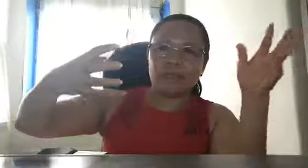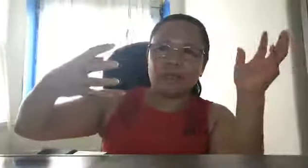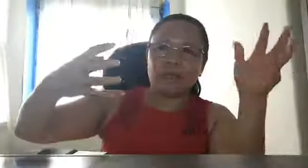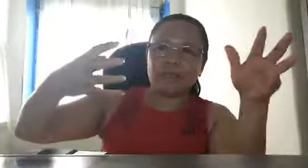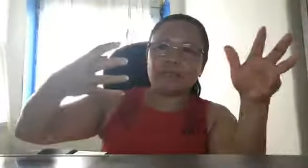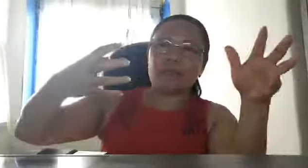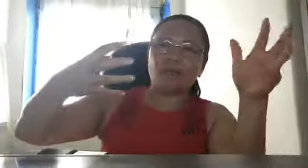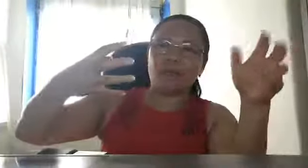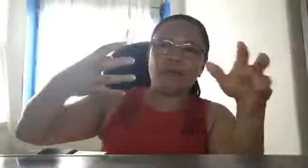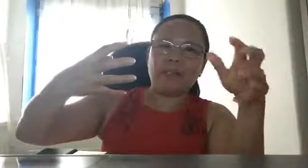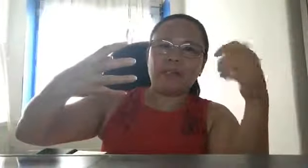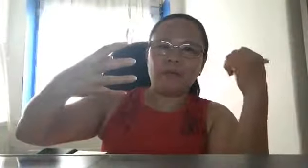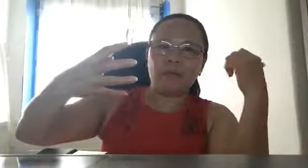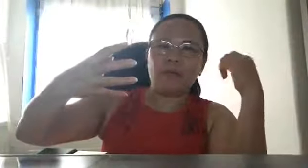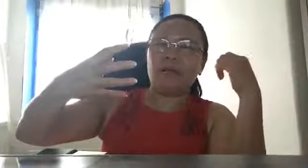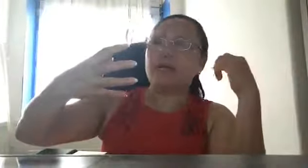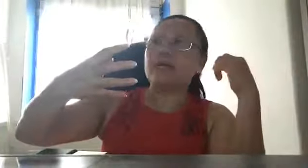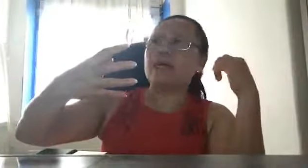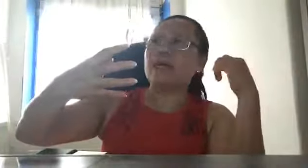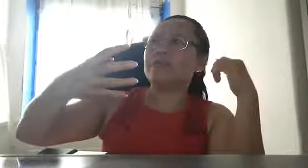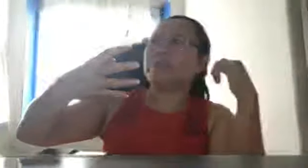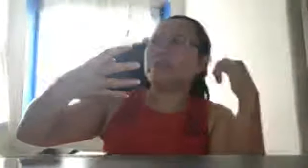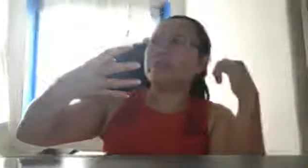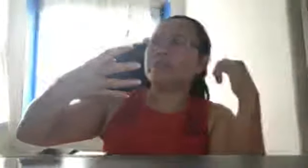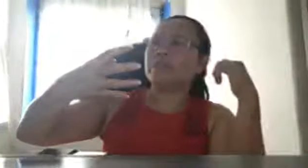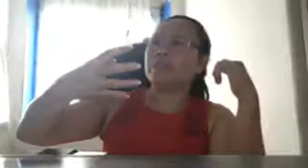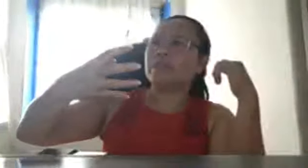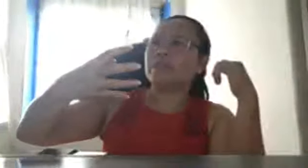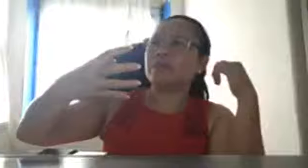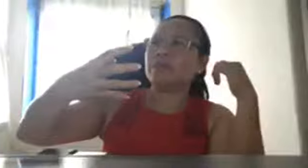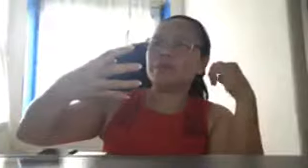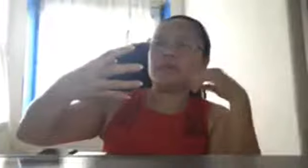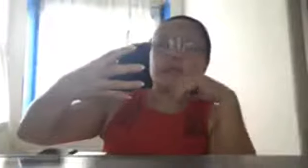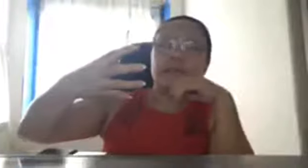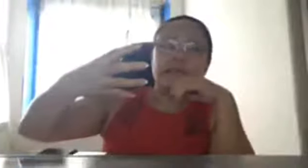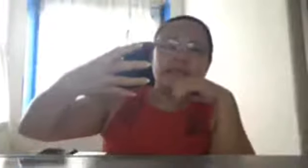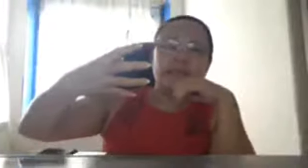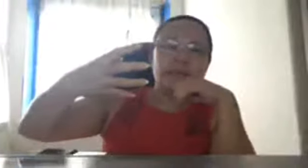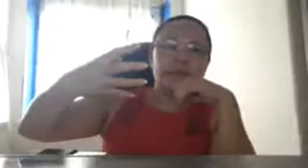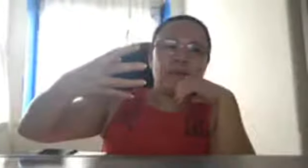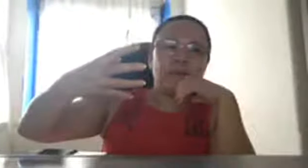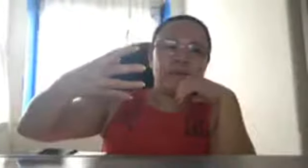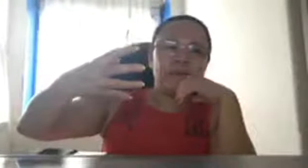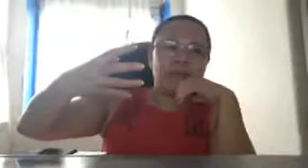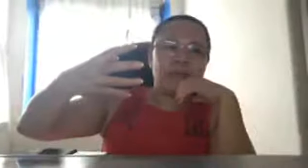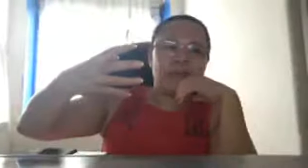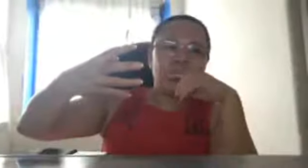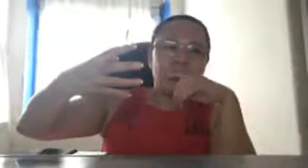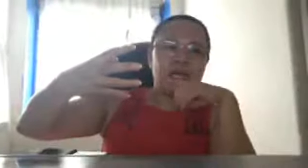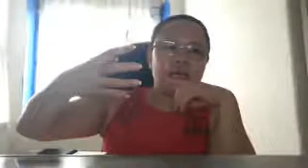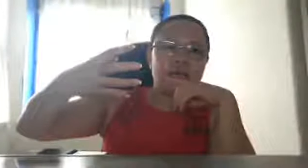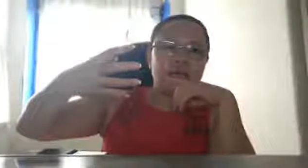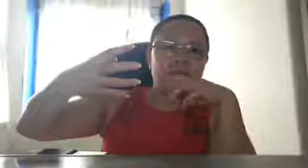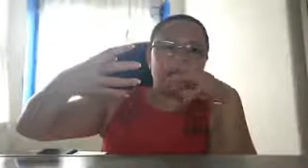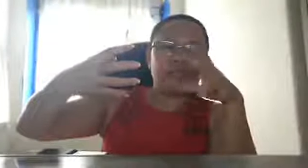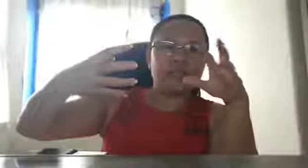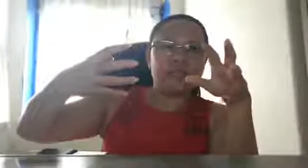submarine or ano pa yung dito sa Europe dalawa eh US